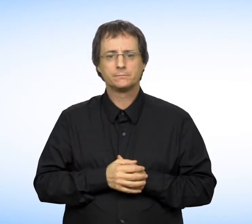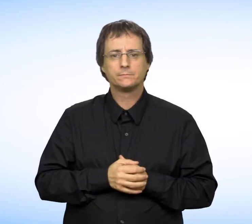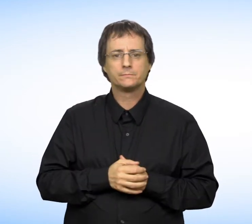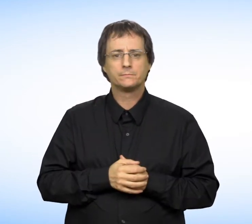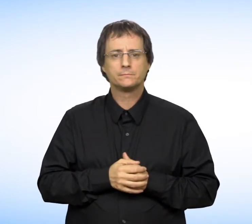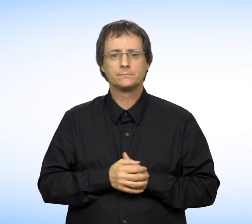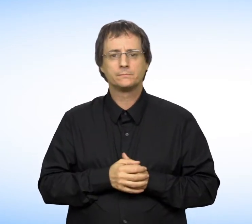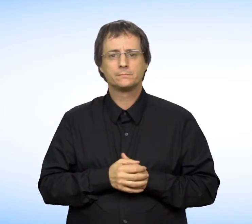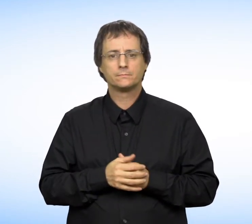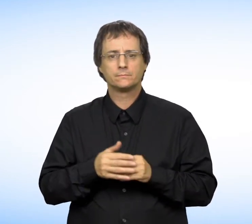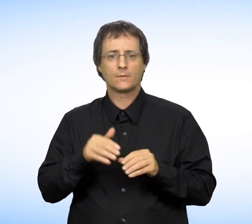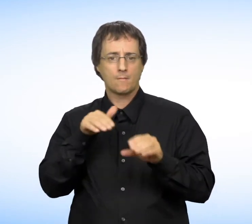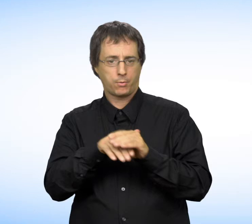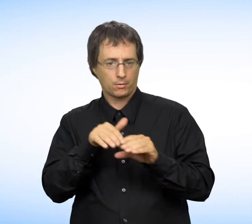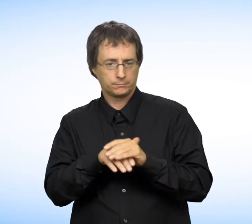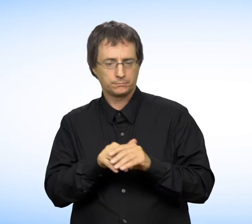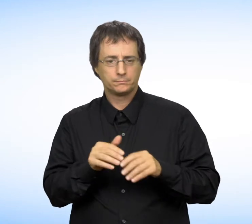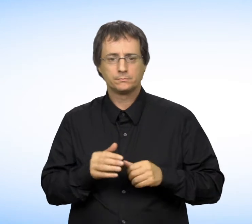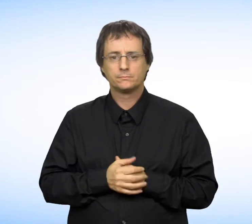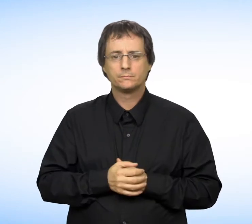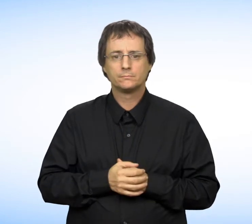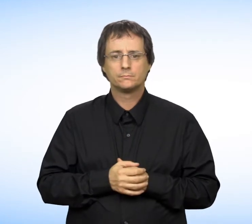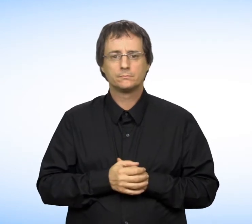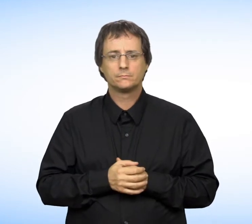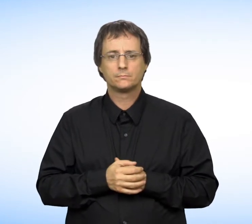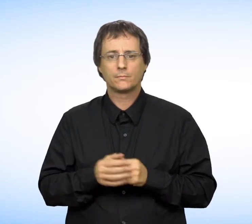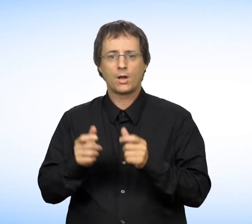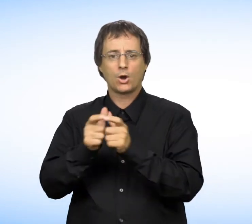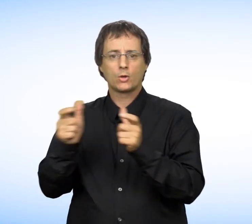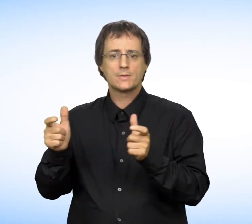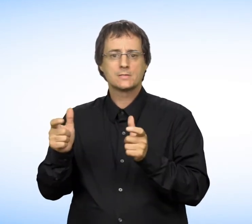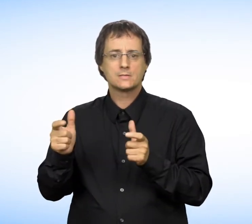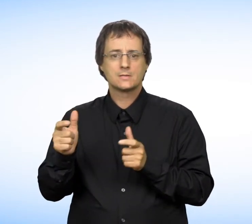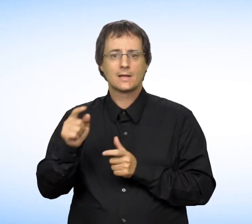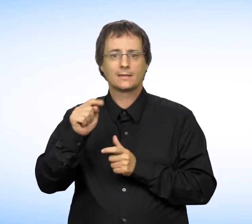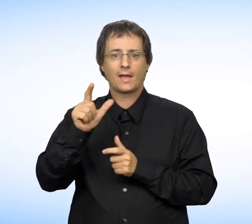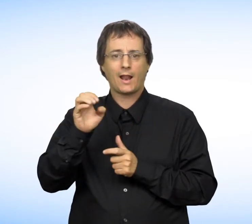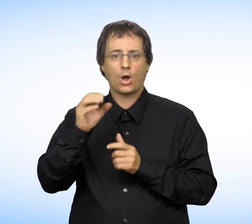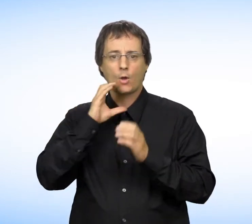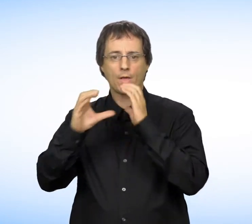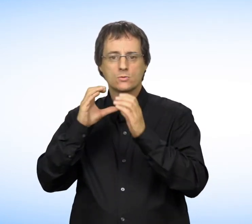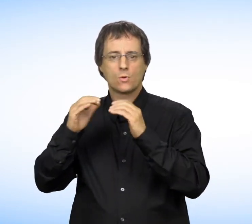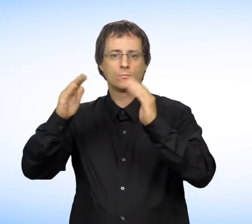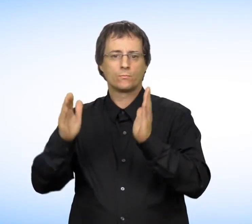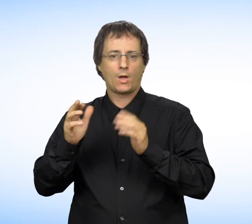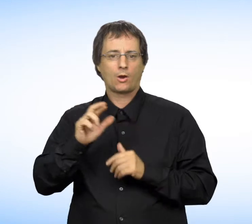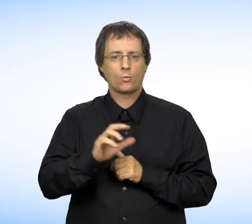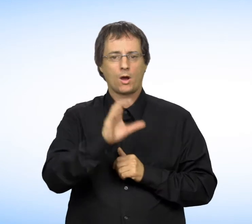les banques, les entreprises de télécommunications,